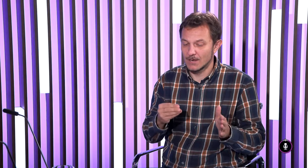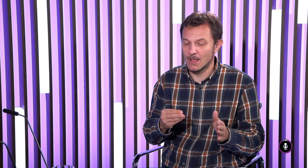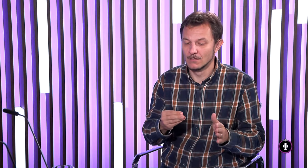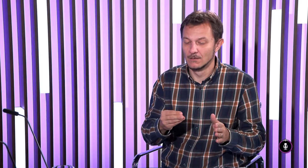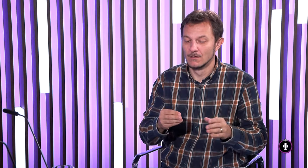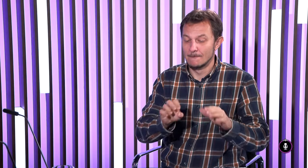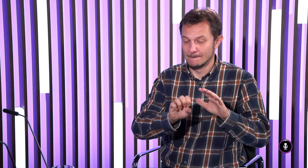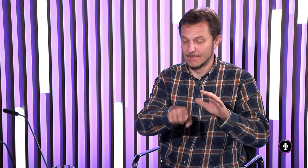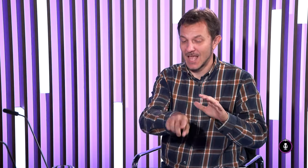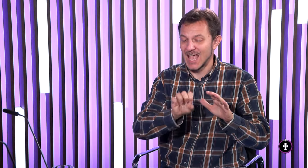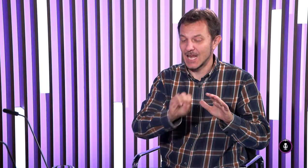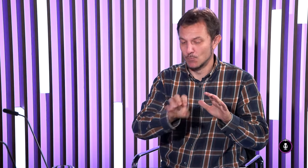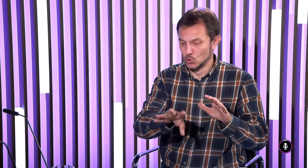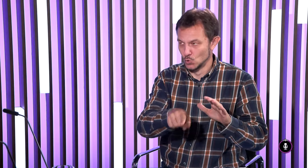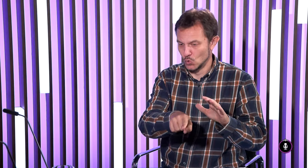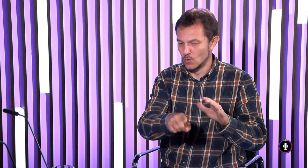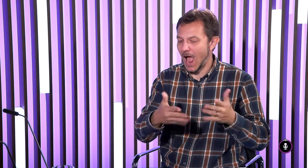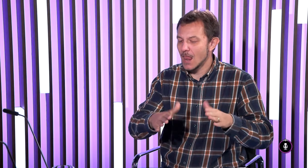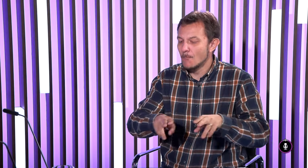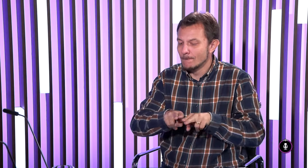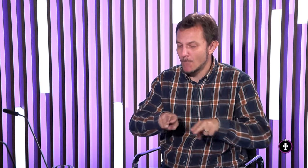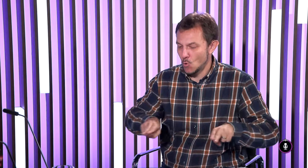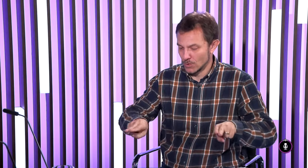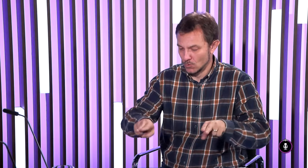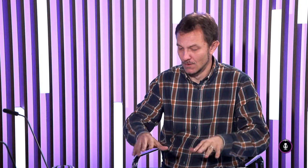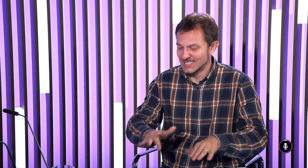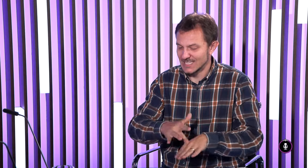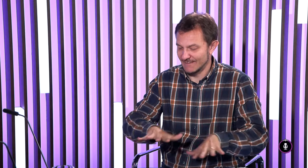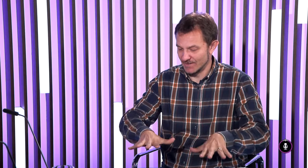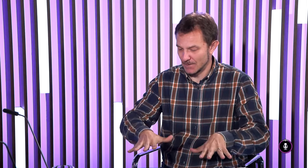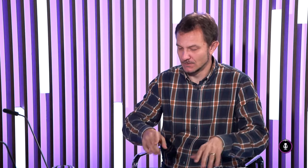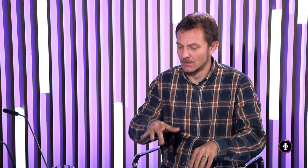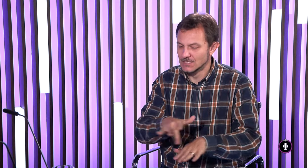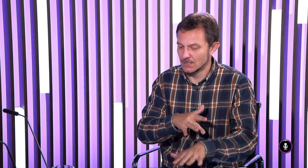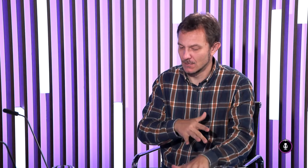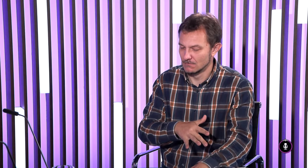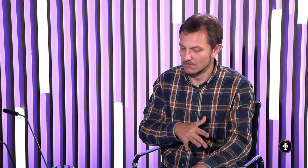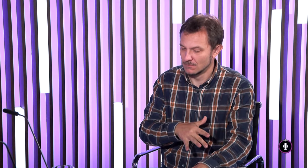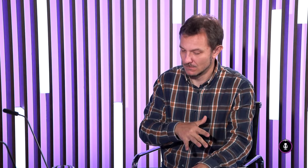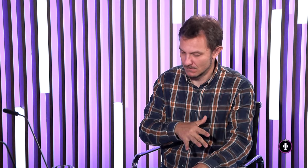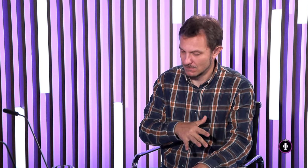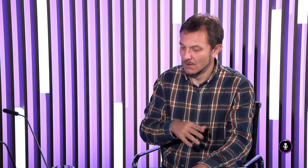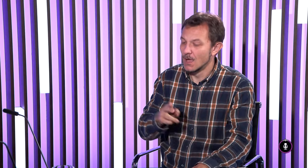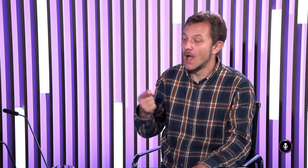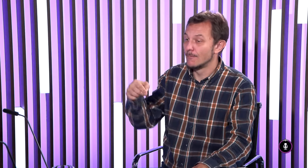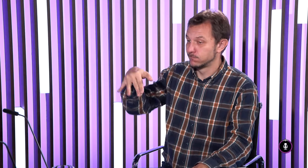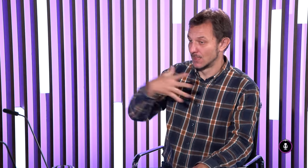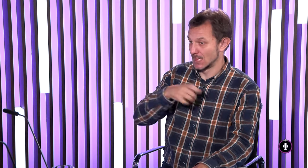môžem tak povedať že napríklad reproduktor keď je alebo je pódium tak cítime vibrácie